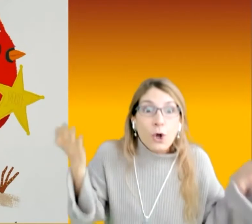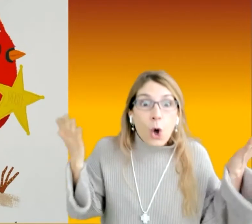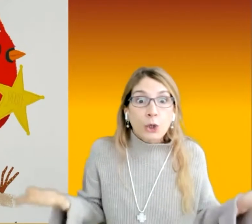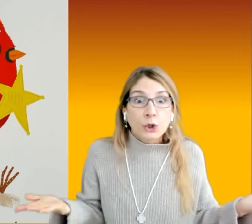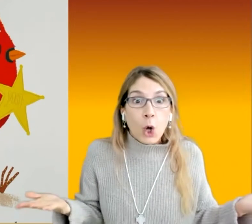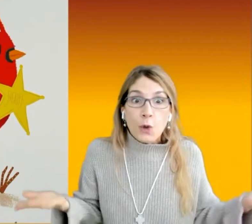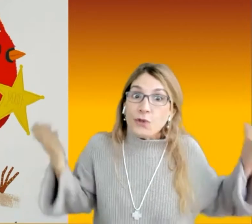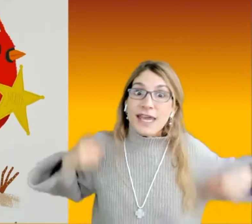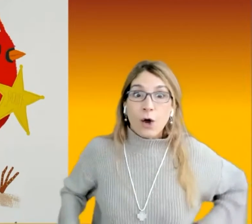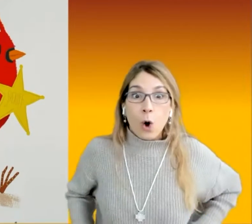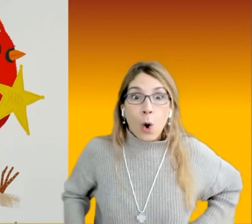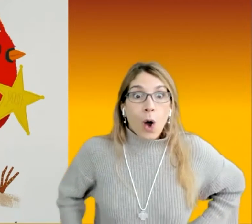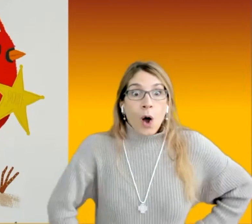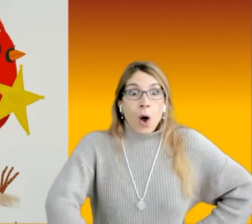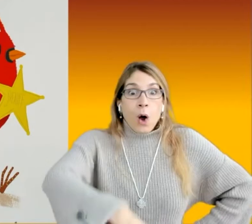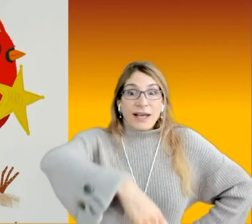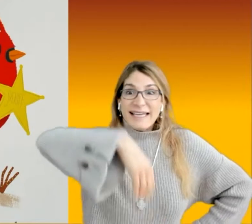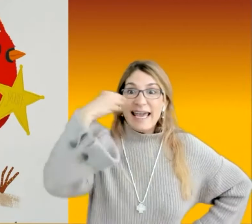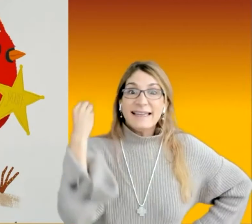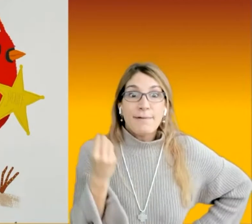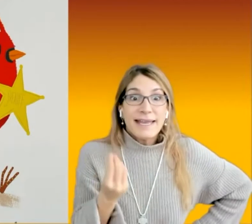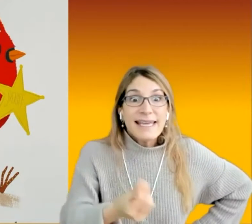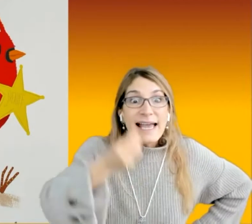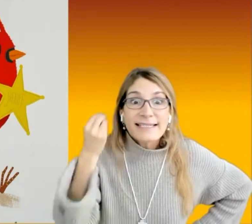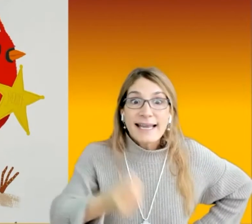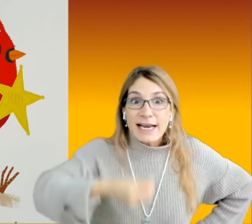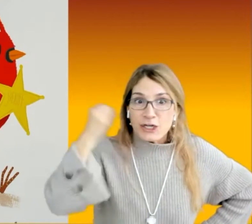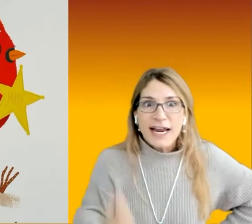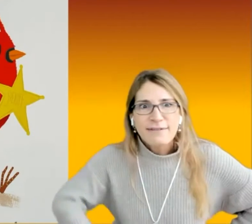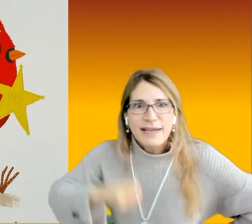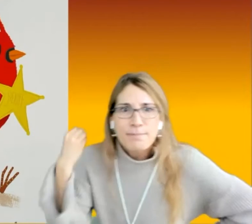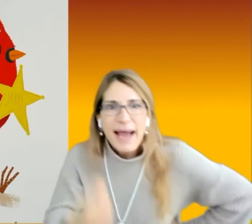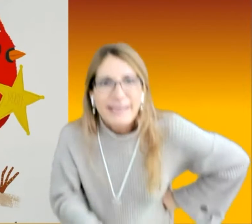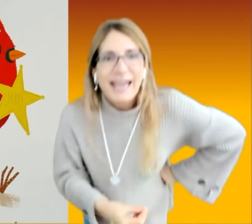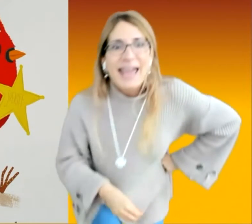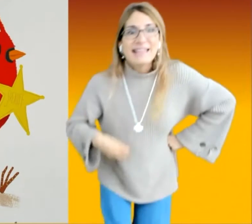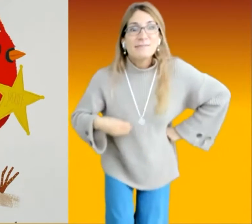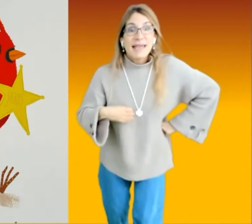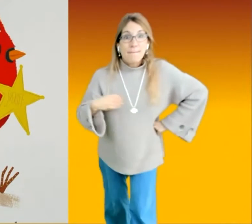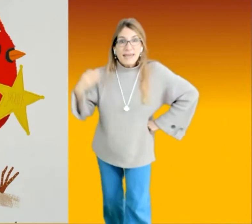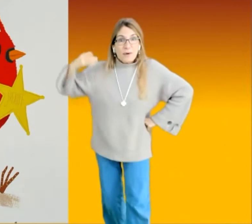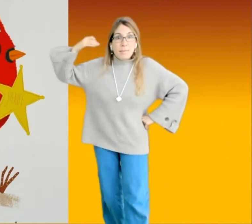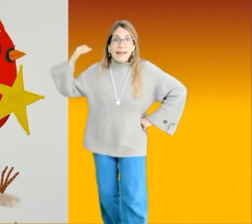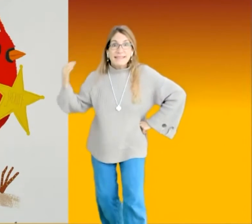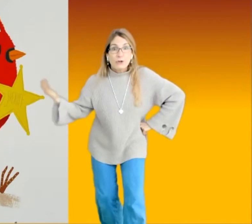Otto dijo... ¡Oh! Quien debería ser el sheriff del parque es mi amigo el petirrojo.